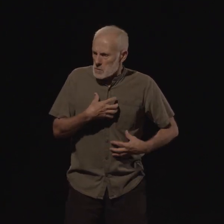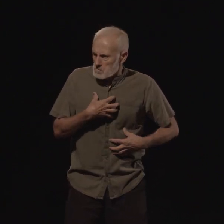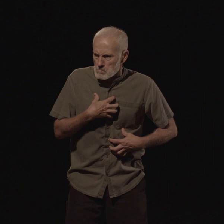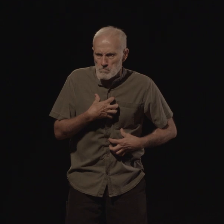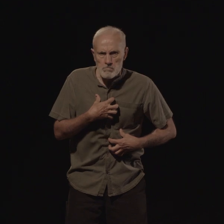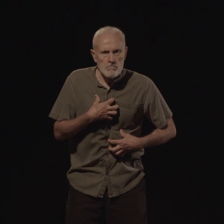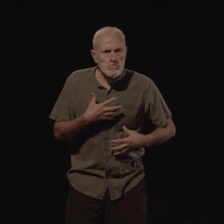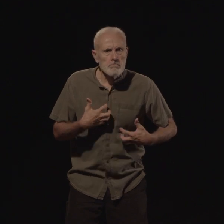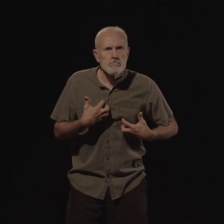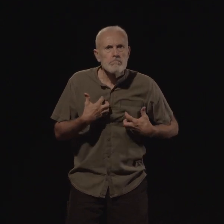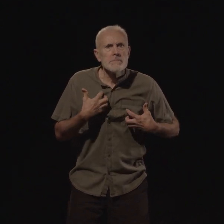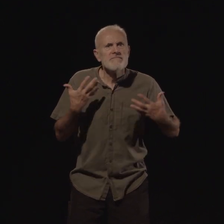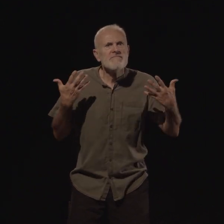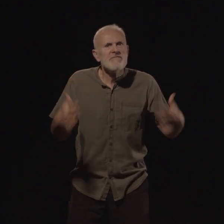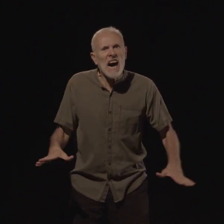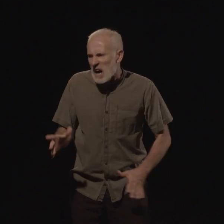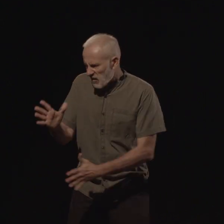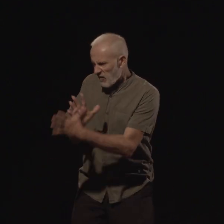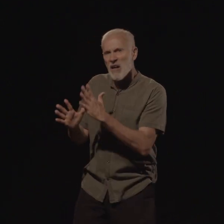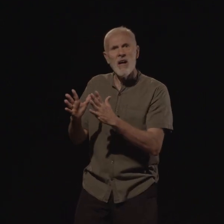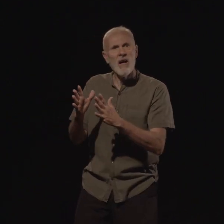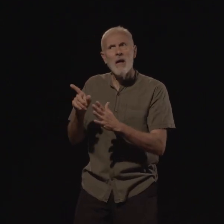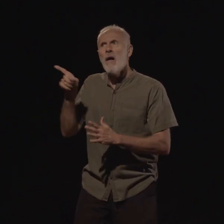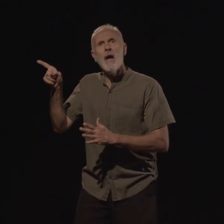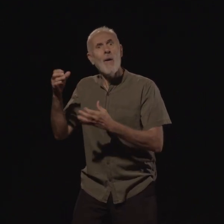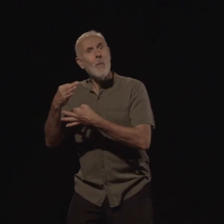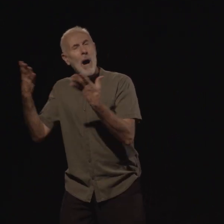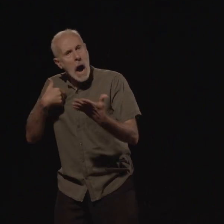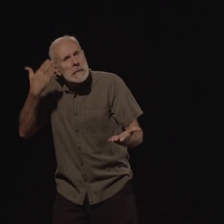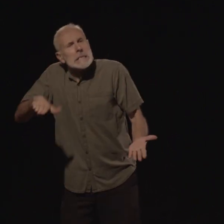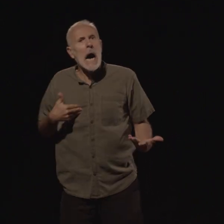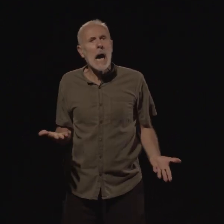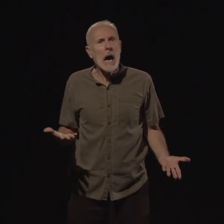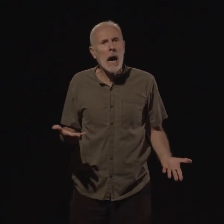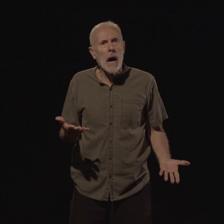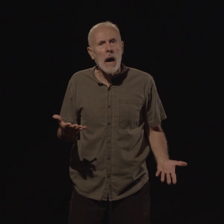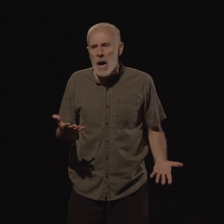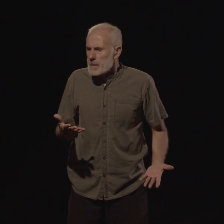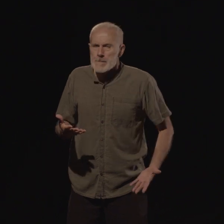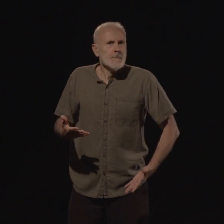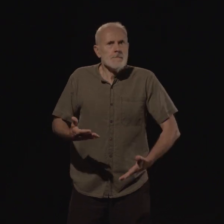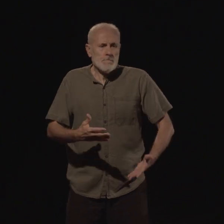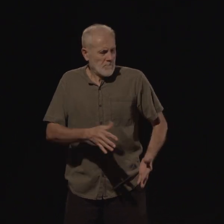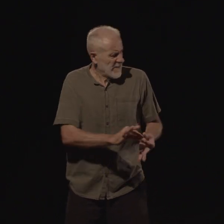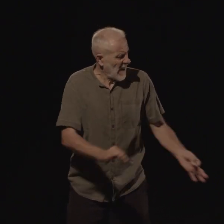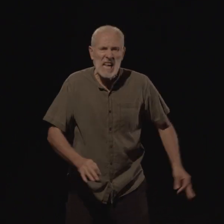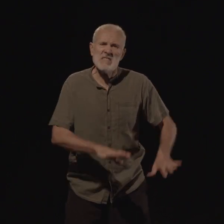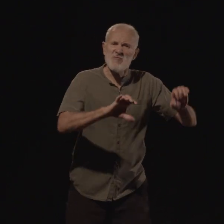maintenant il savait qu'il faisait beau temps. Alors, il arracha quand même le fil du téléphone et s'écria,